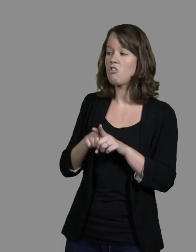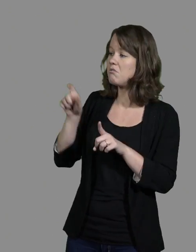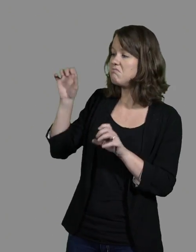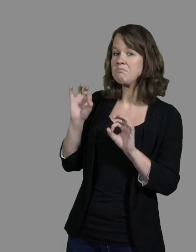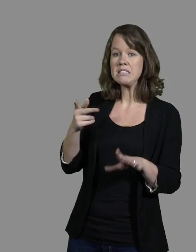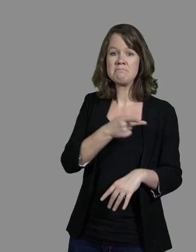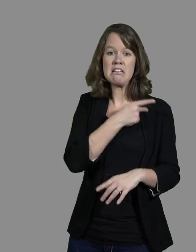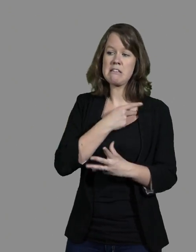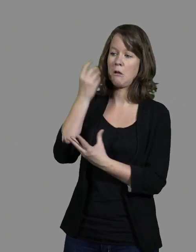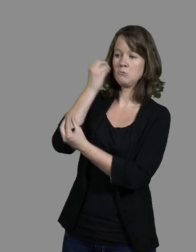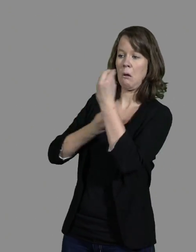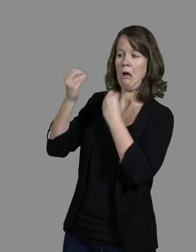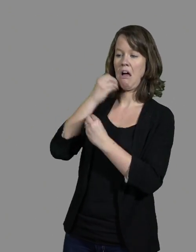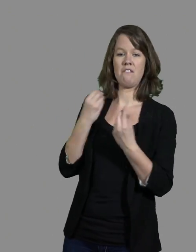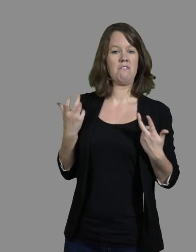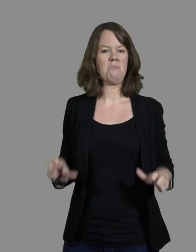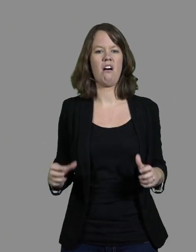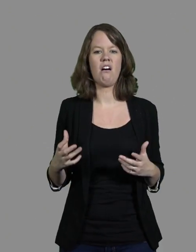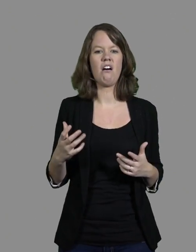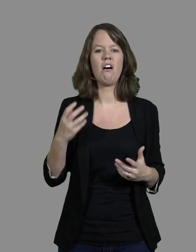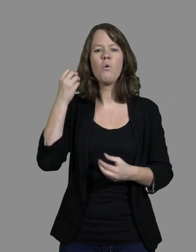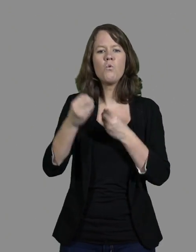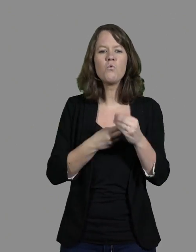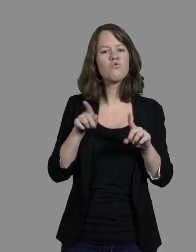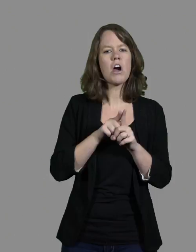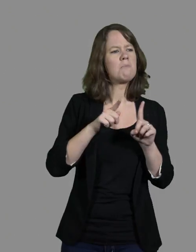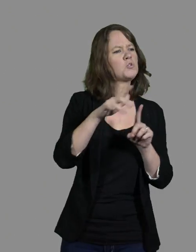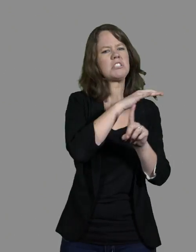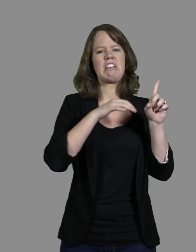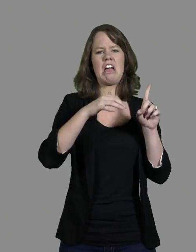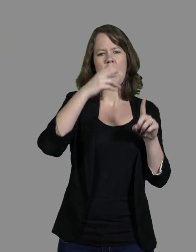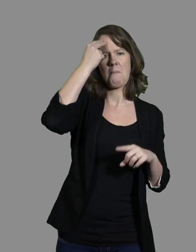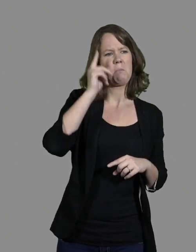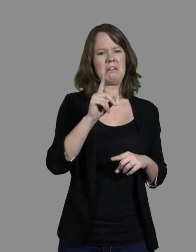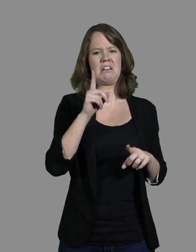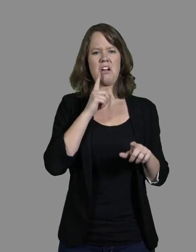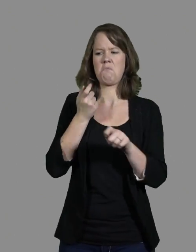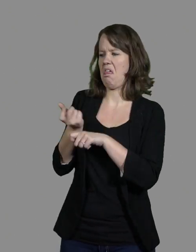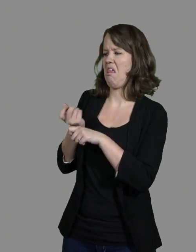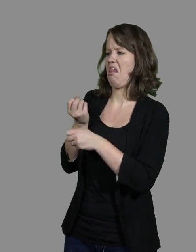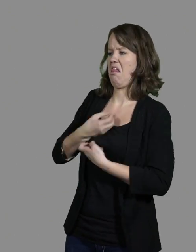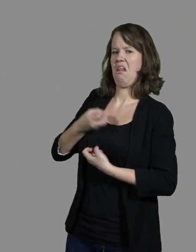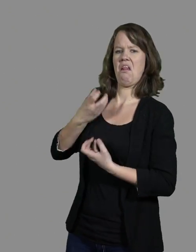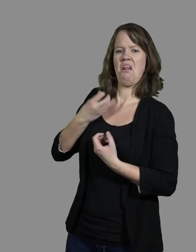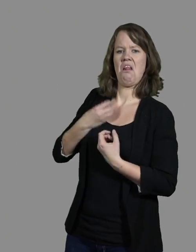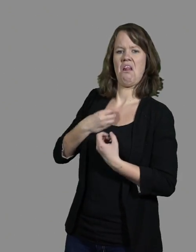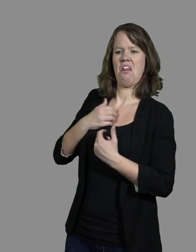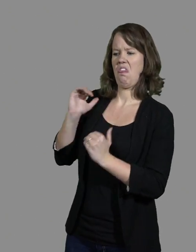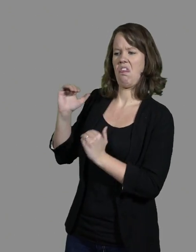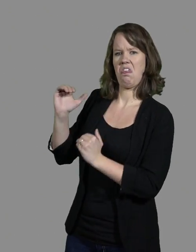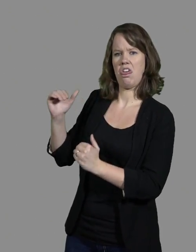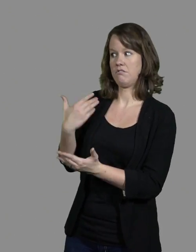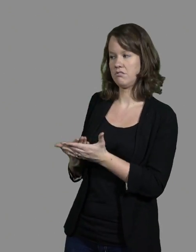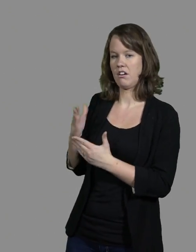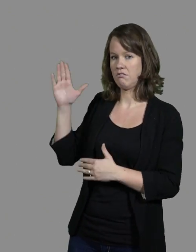alors, ma spéciale dédicace m'énerve sur lui parce que la société ne me comprend pas. Je pense qu'il n pas besoin de ça et on a besoin d'avoir une